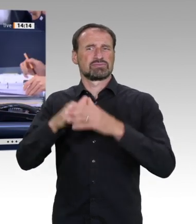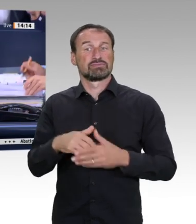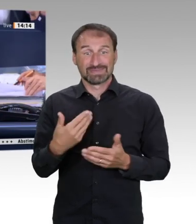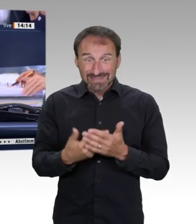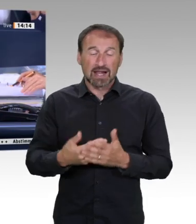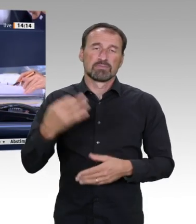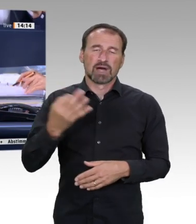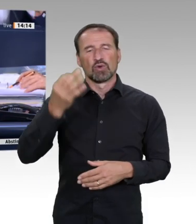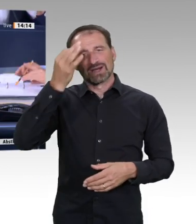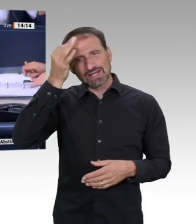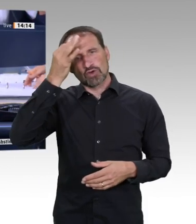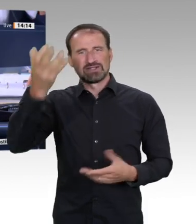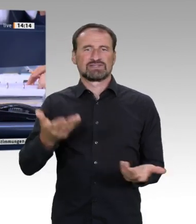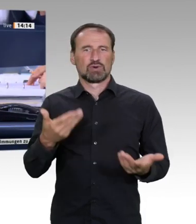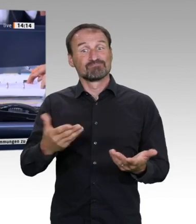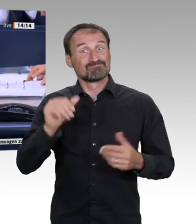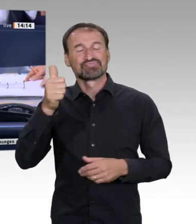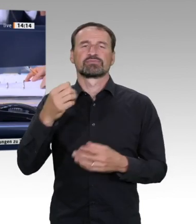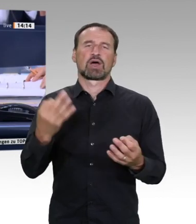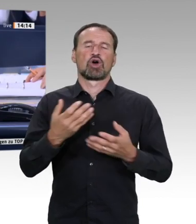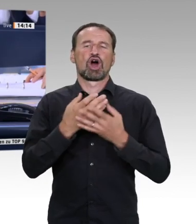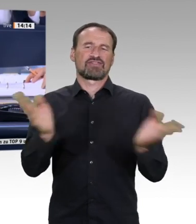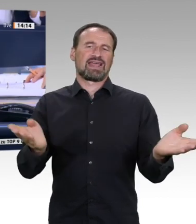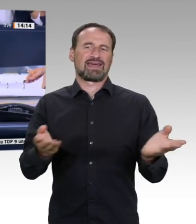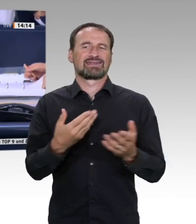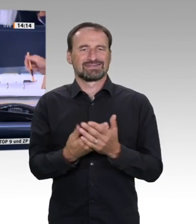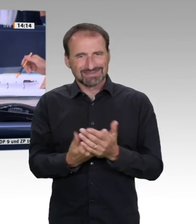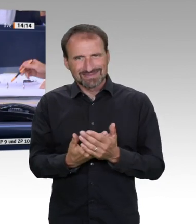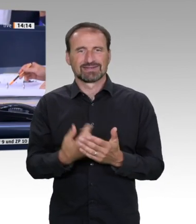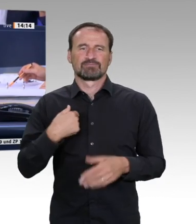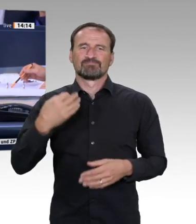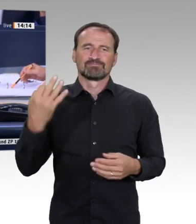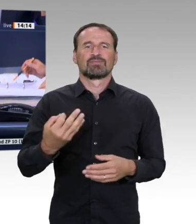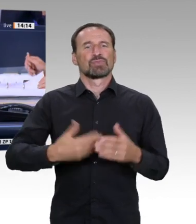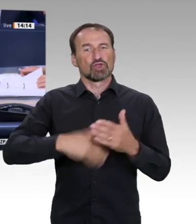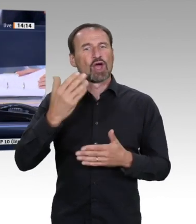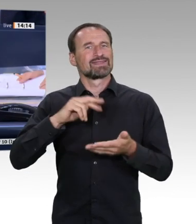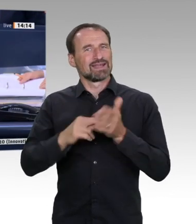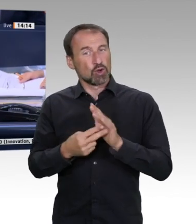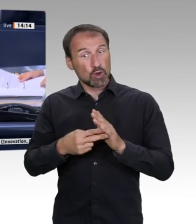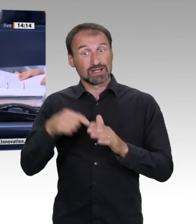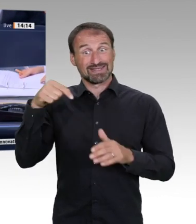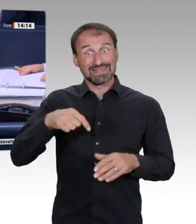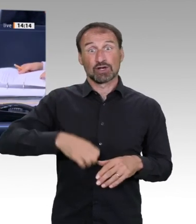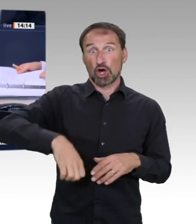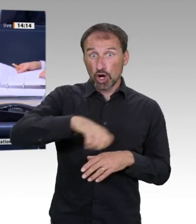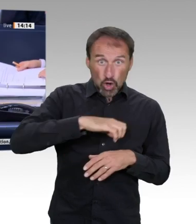19882 und 179796 an die in der Tagesordnung aufgeführten Ausschüsse vorgeschlagen.